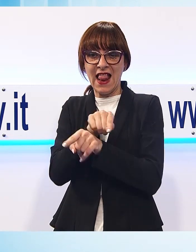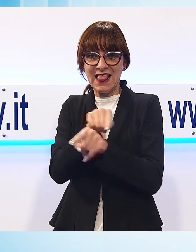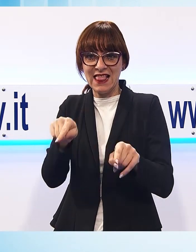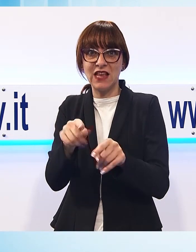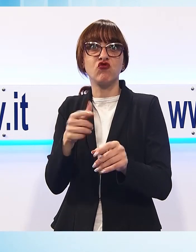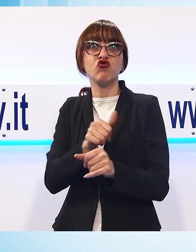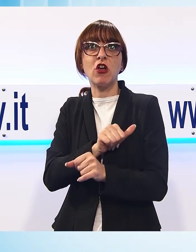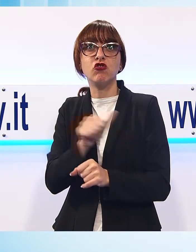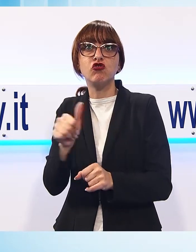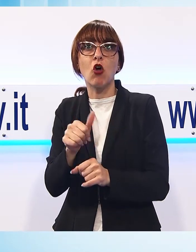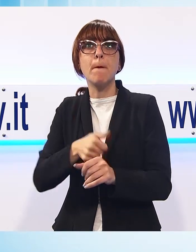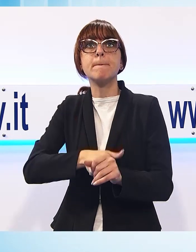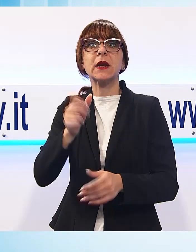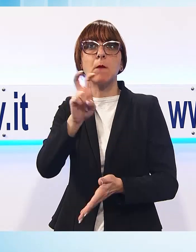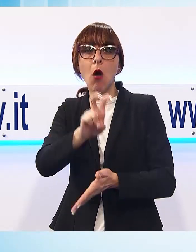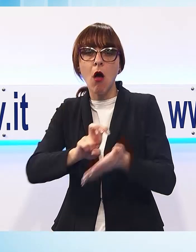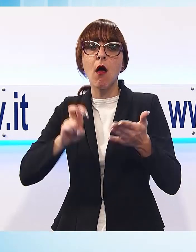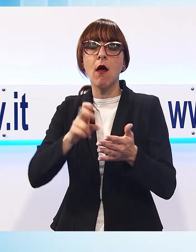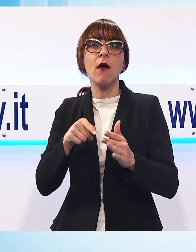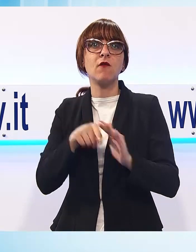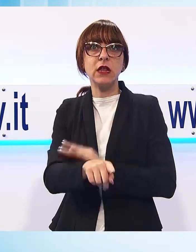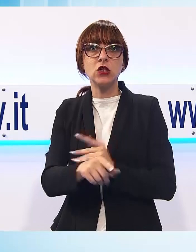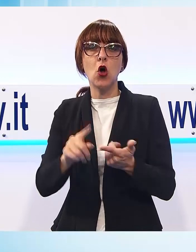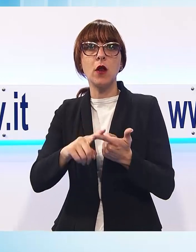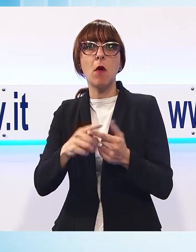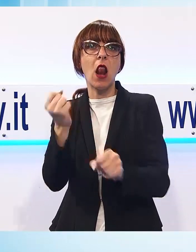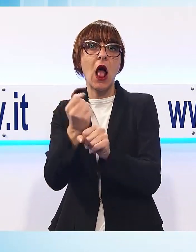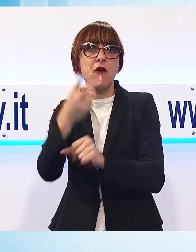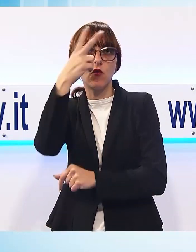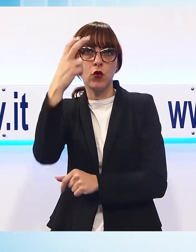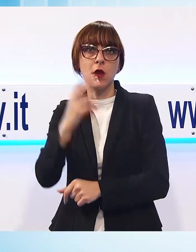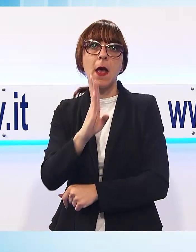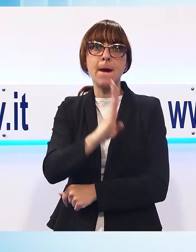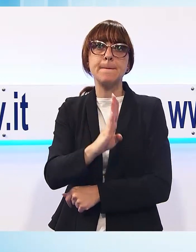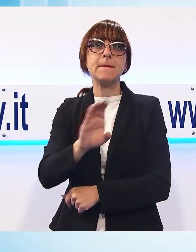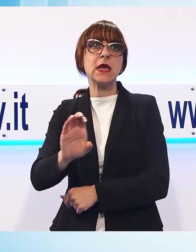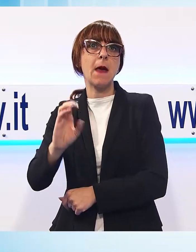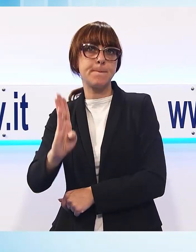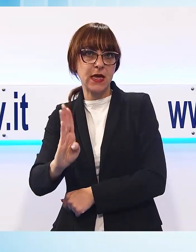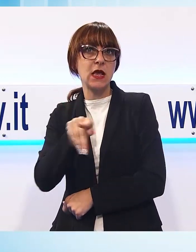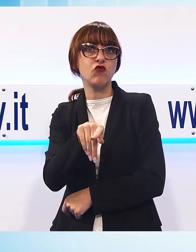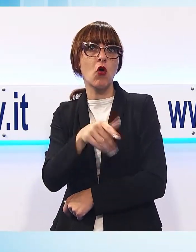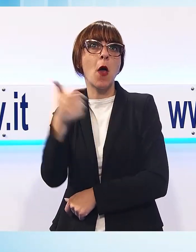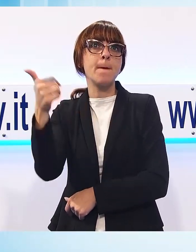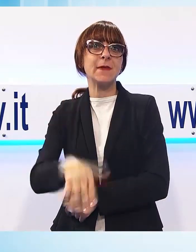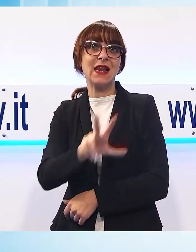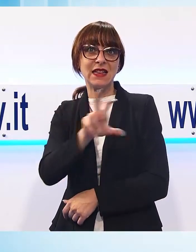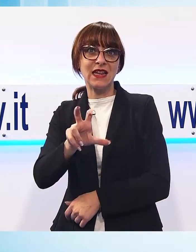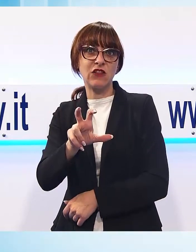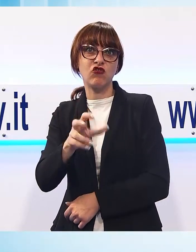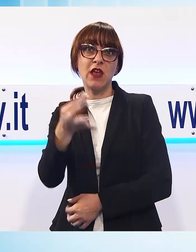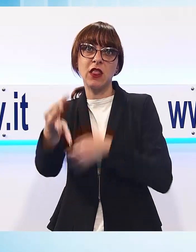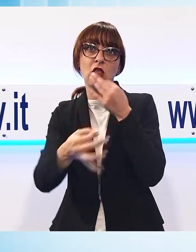'evasione fiscale, ma anche il lavoro a nero. In B&B sono 1.300 e queste, vero o male, sono dichiarate.